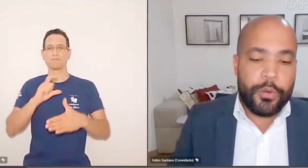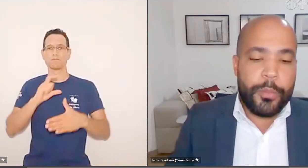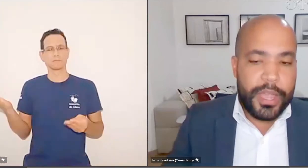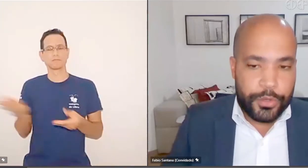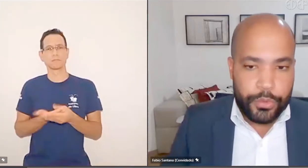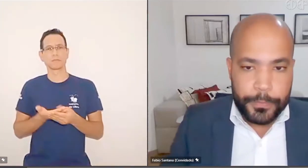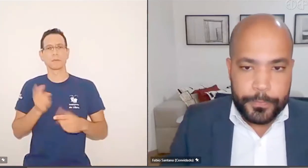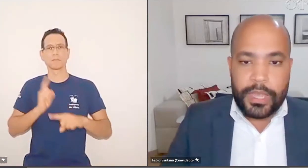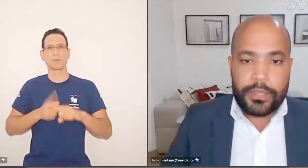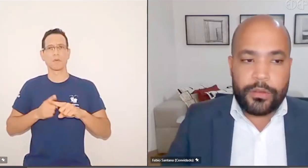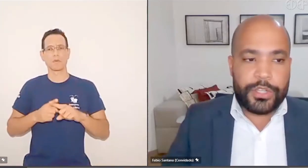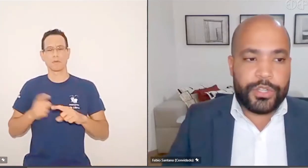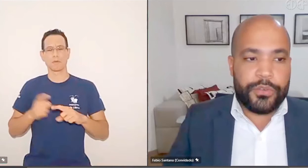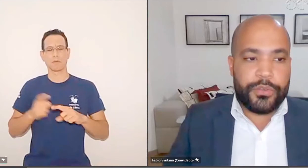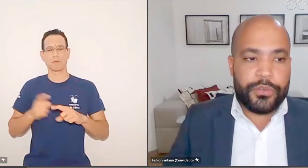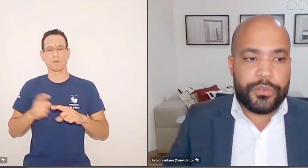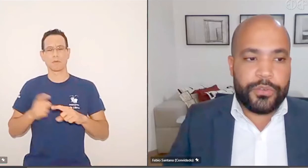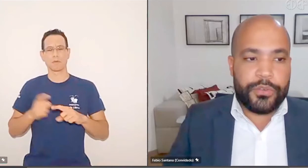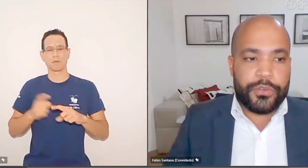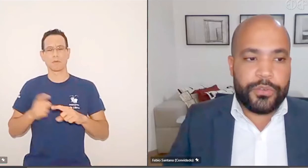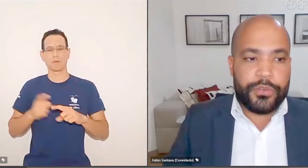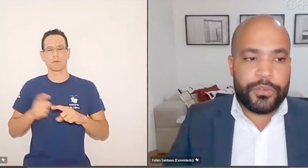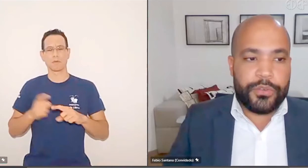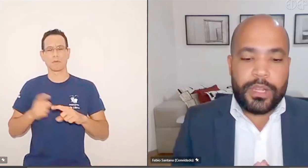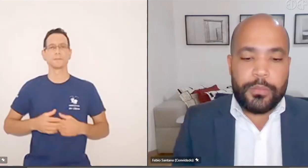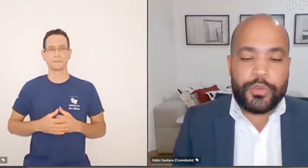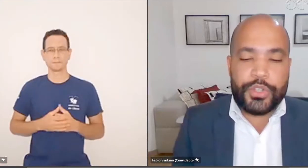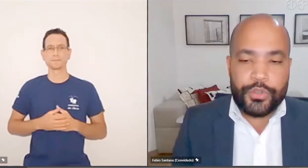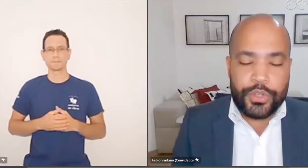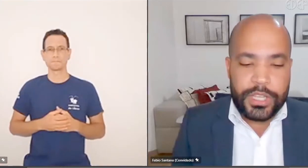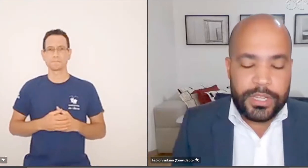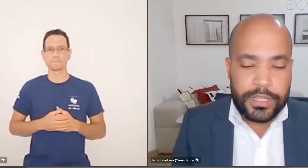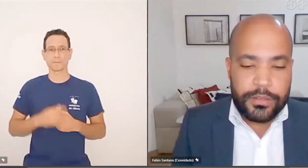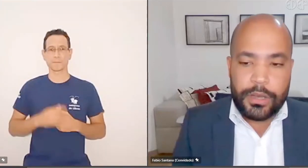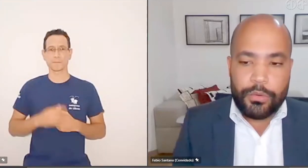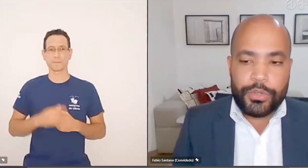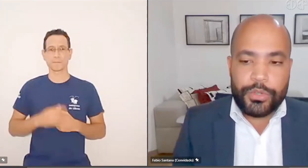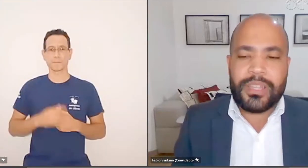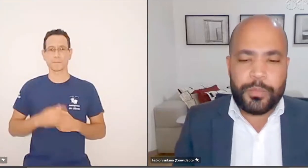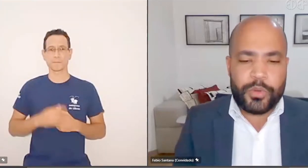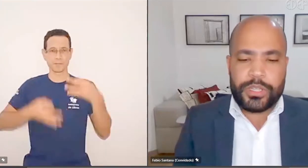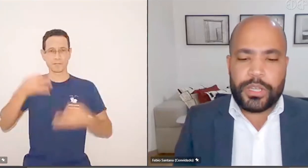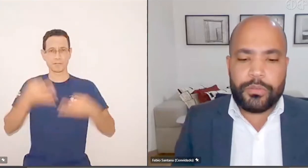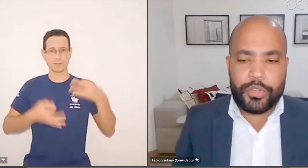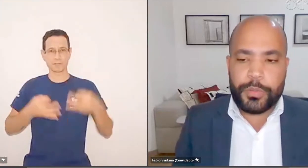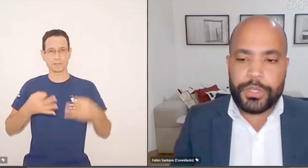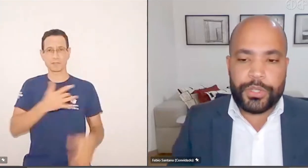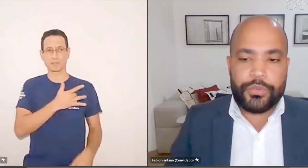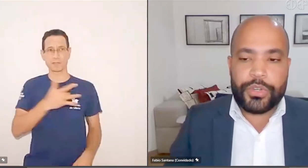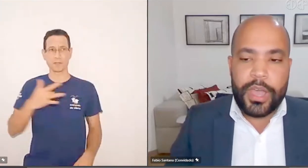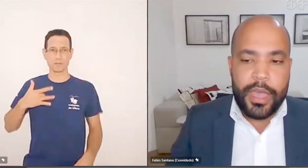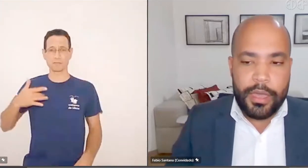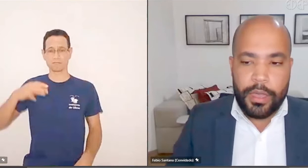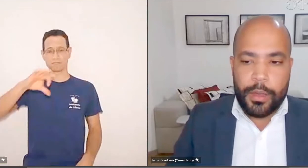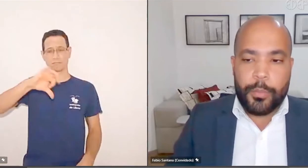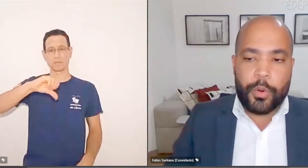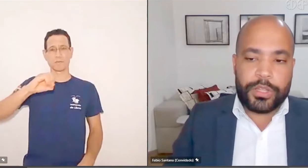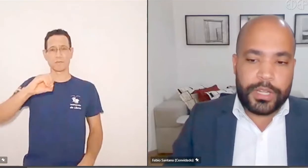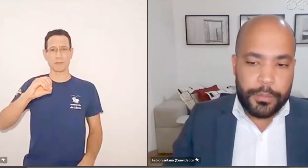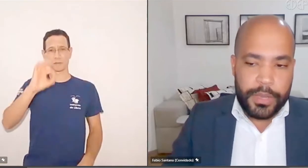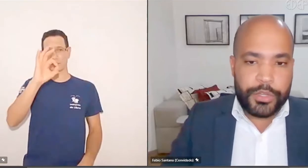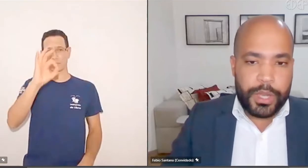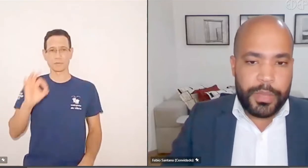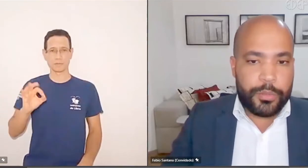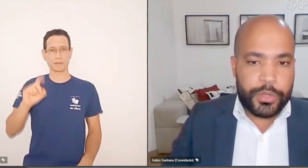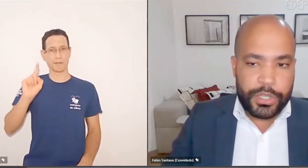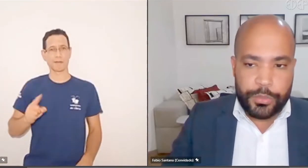suposto erro médico. Então, a gente vê que quando nós falamos de judicialização da saúde, 90% dos pedidos é por